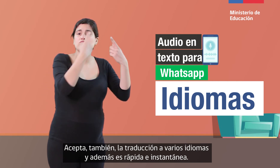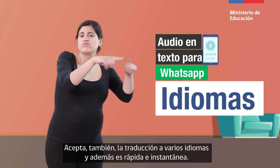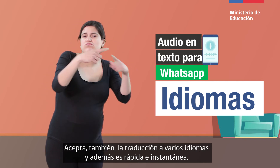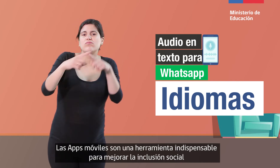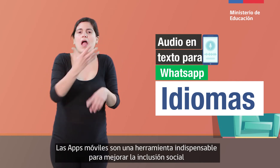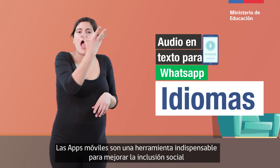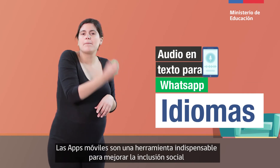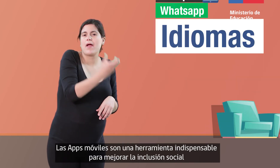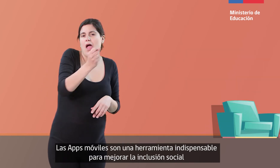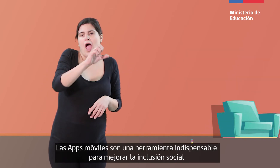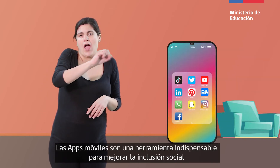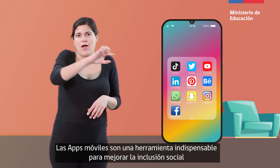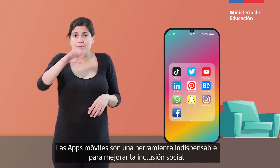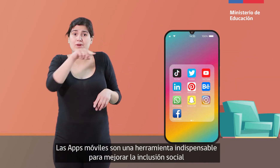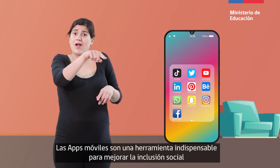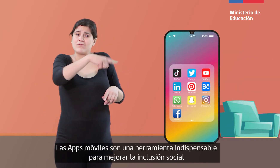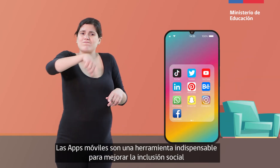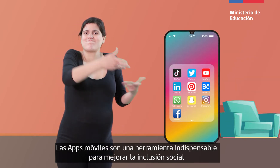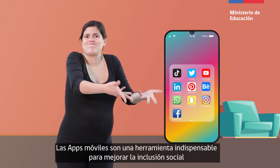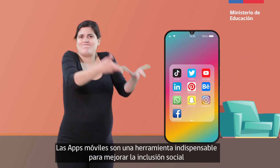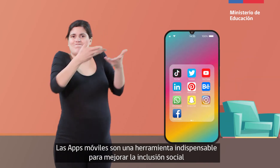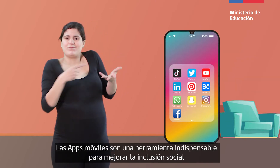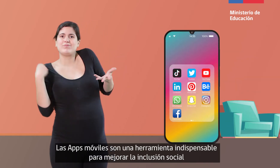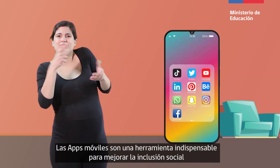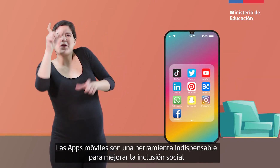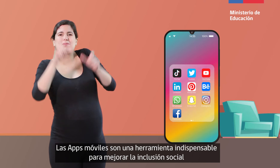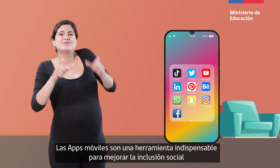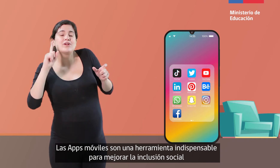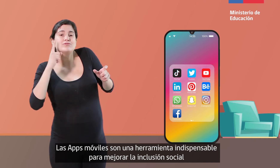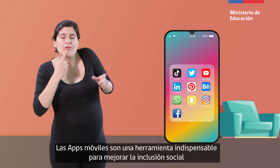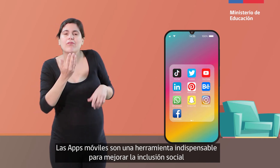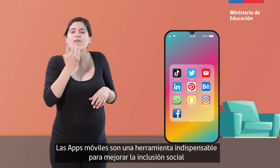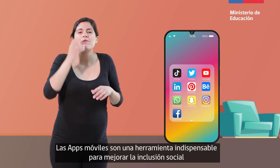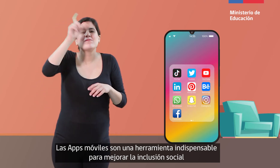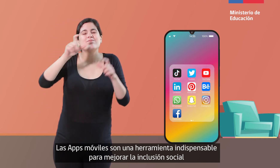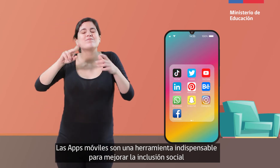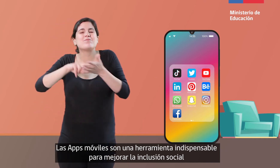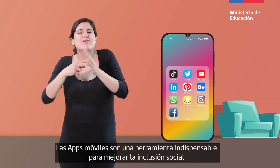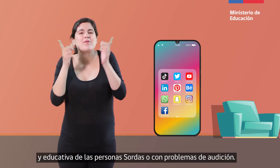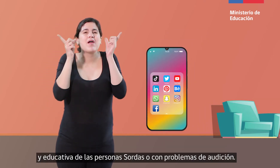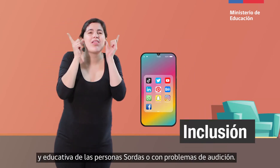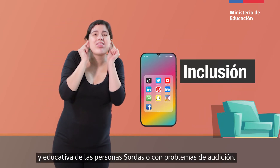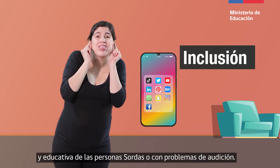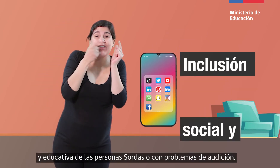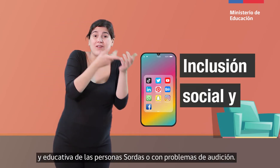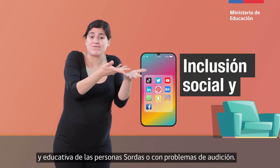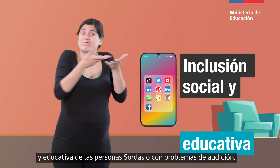Las apps móviles son una herramienta indispensable para mejorar la inclusión social y educativa de las personas